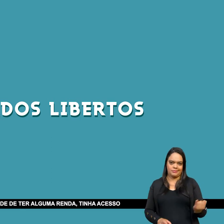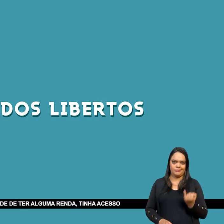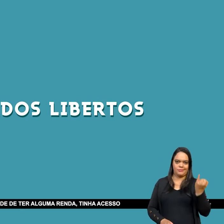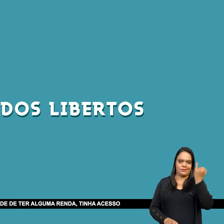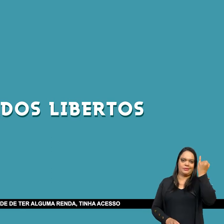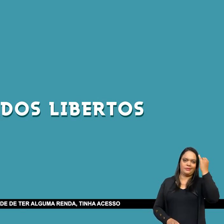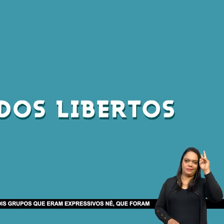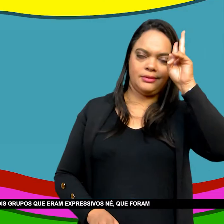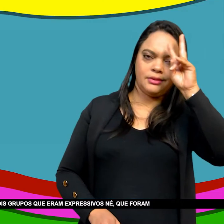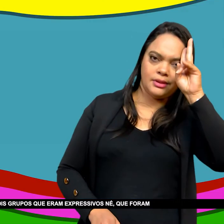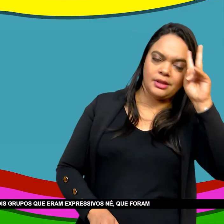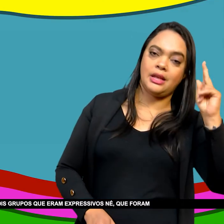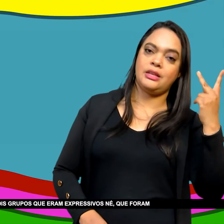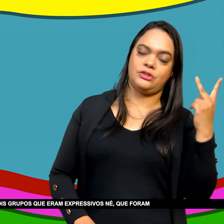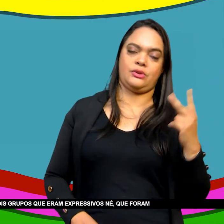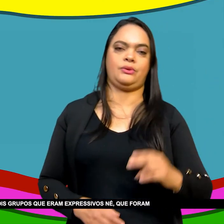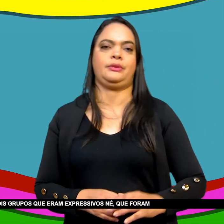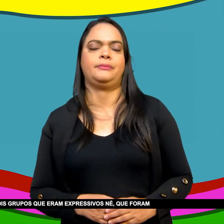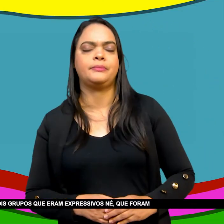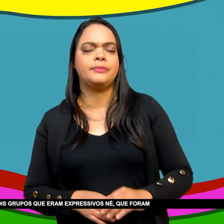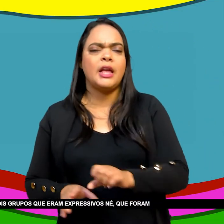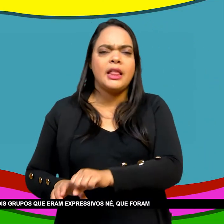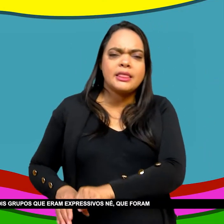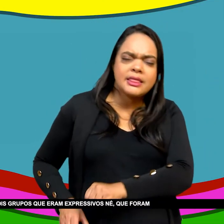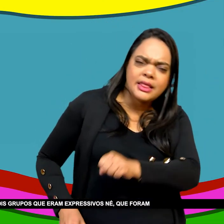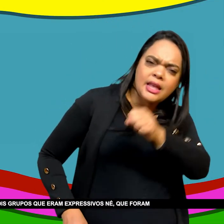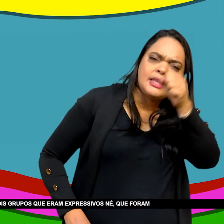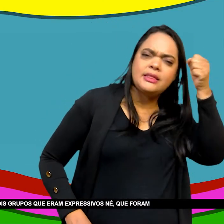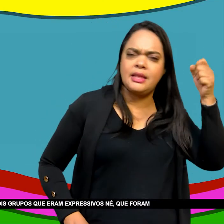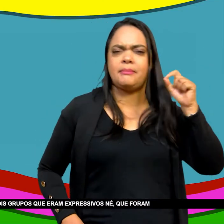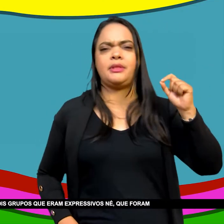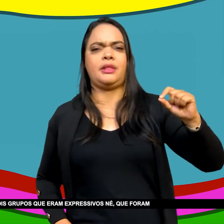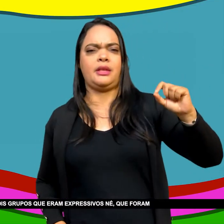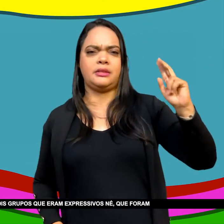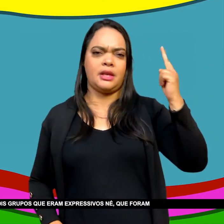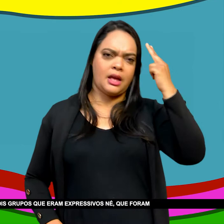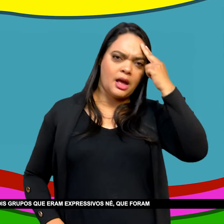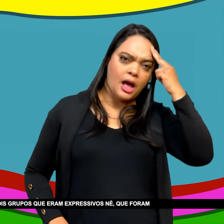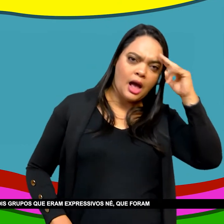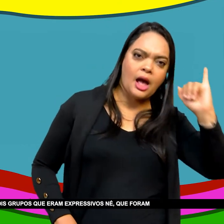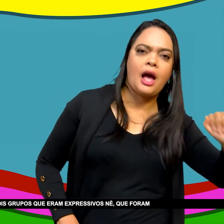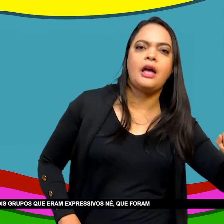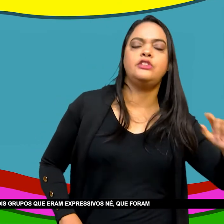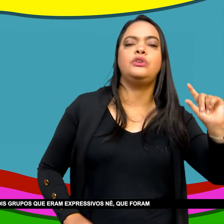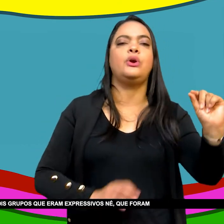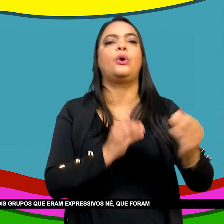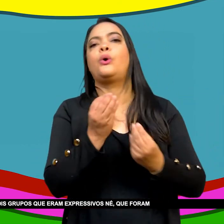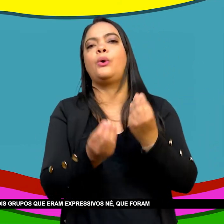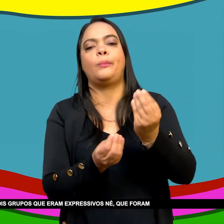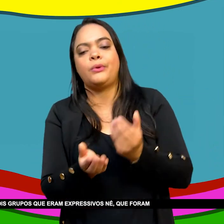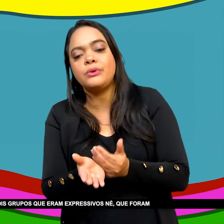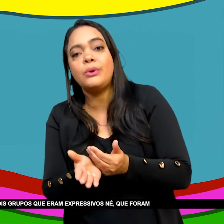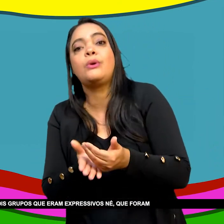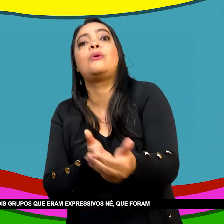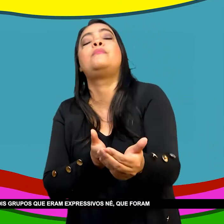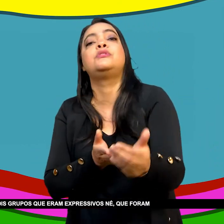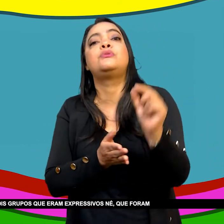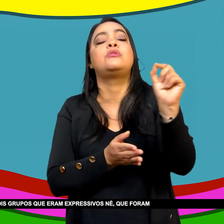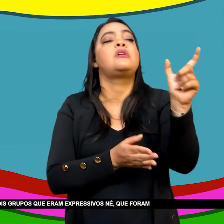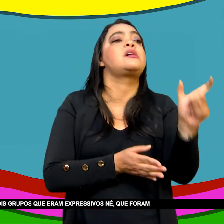alguma renda Tinha acesso a estudo Então de alguma maneira Você tem Esses dois grupos Que eram expressivos